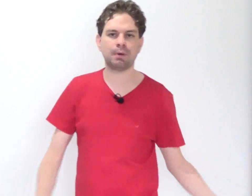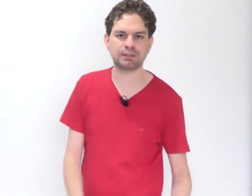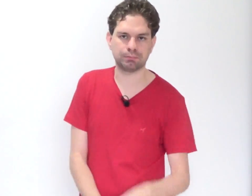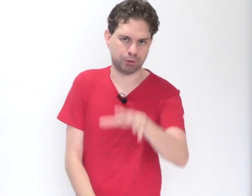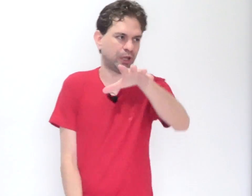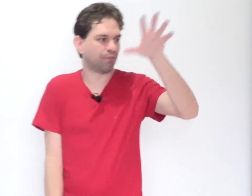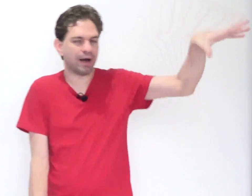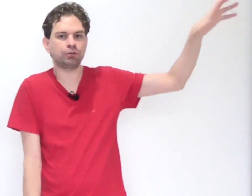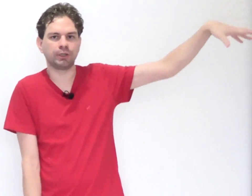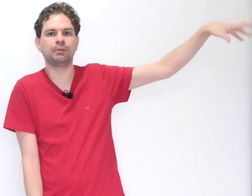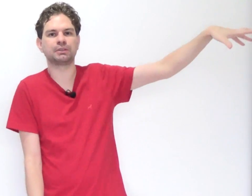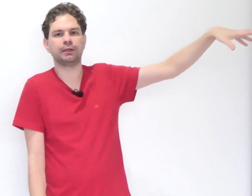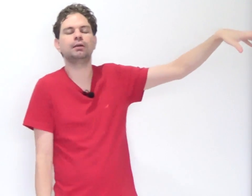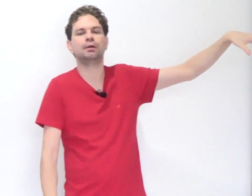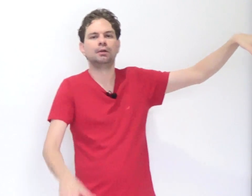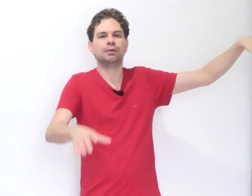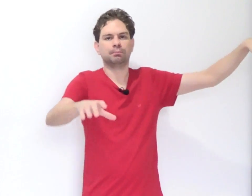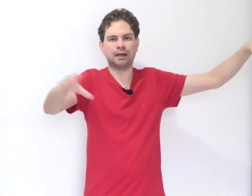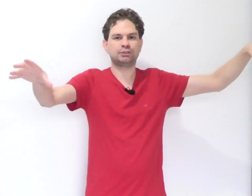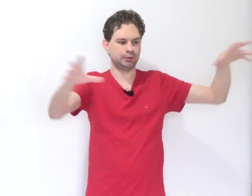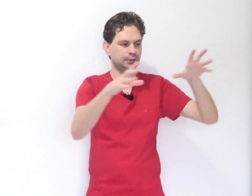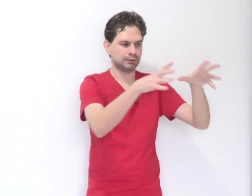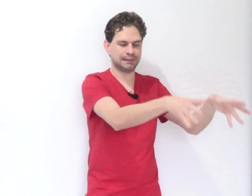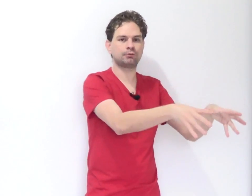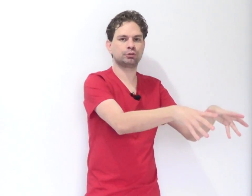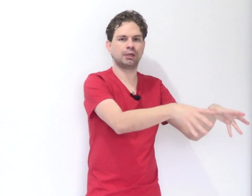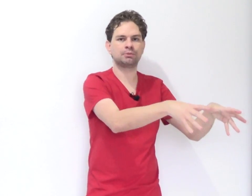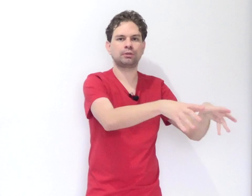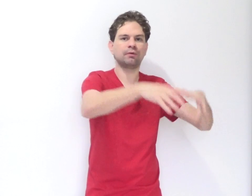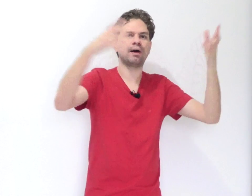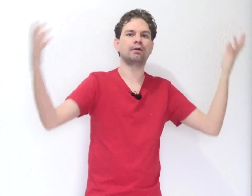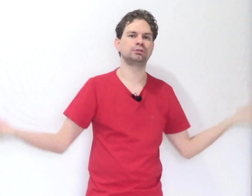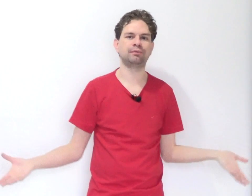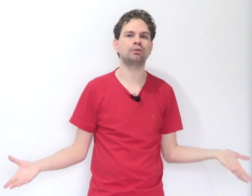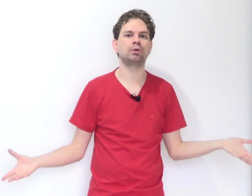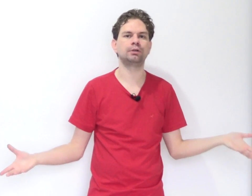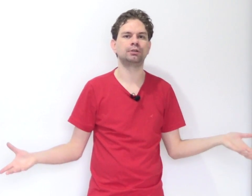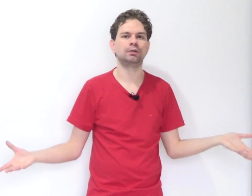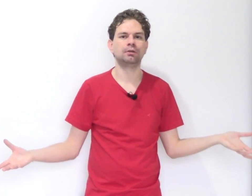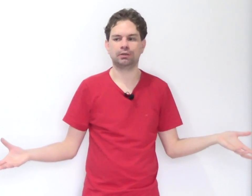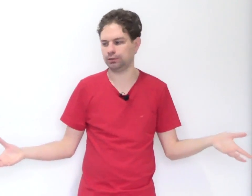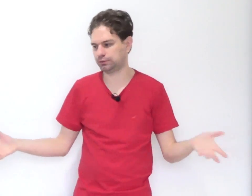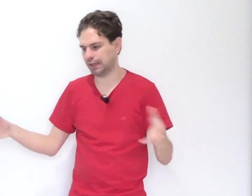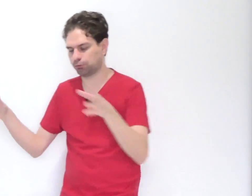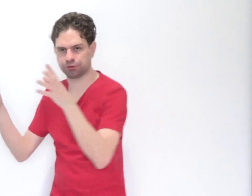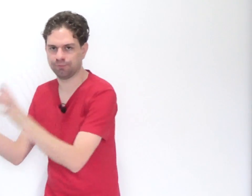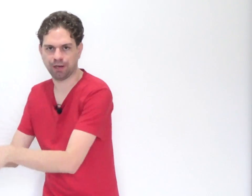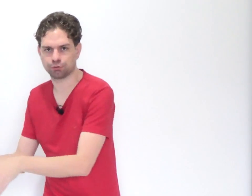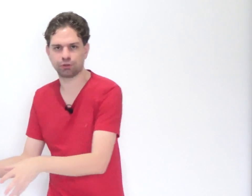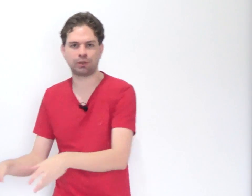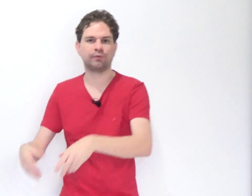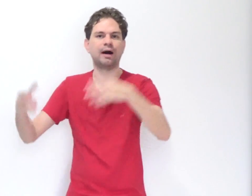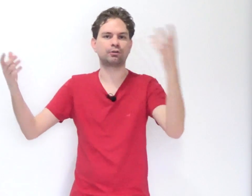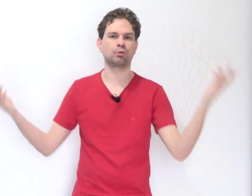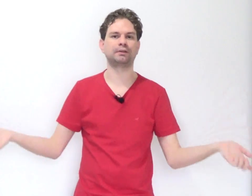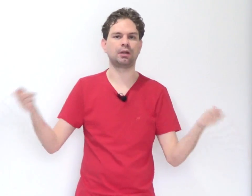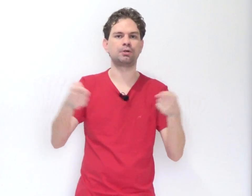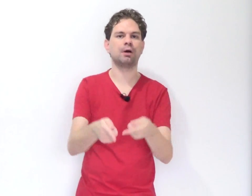mas eu tenho vários crimes ali, mas em certos crimes eu tenho vários infratores. Em certas infrações eu tenho vários cometendo a mesma